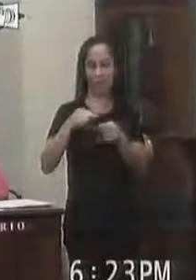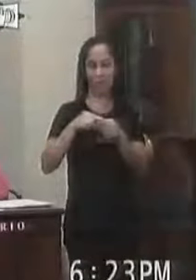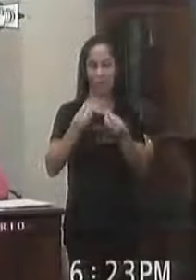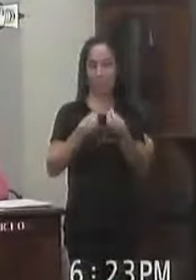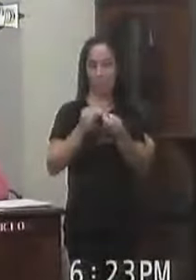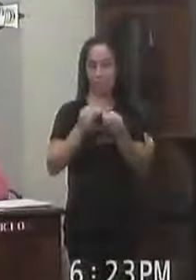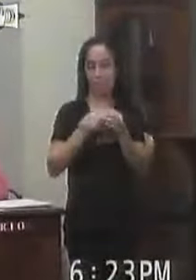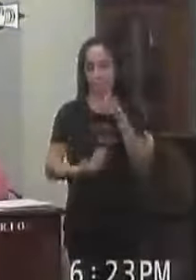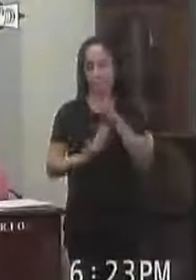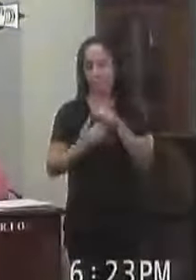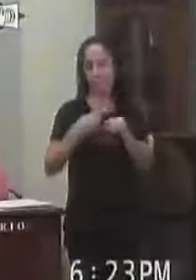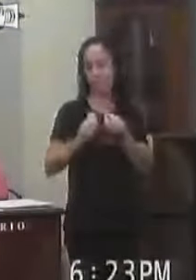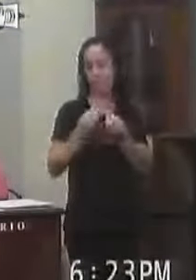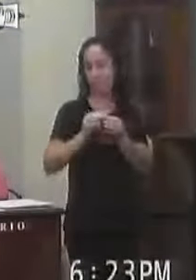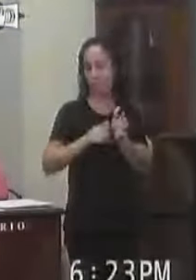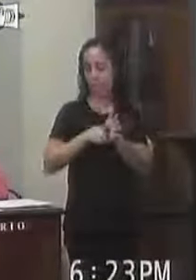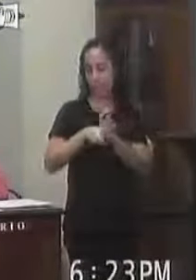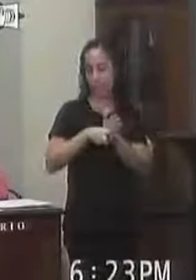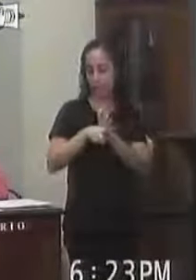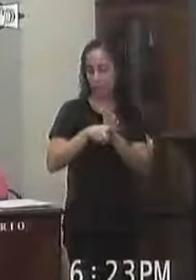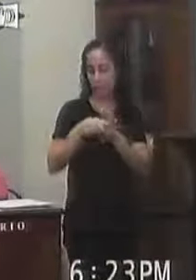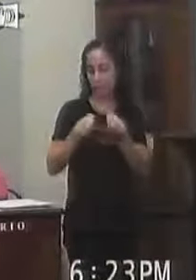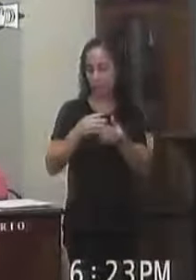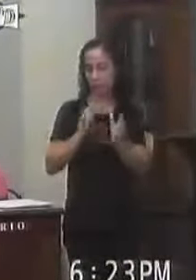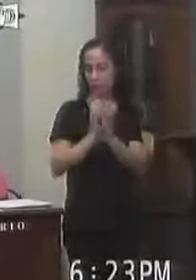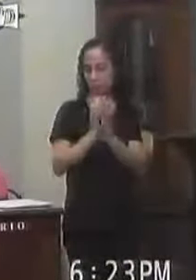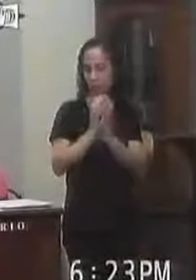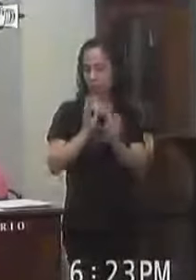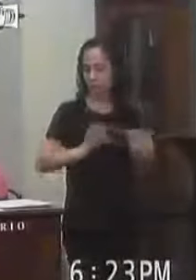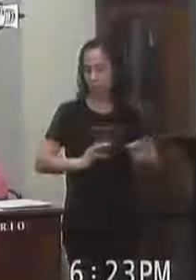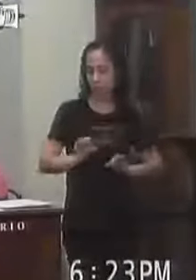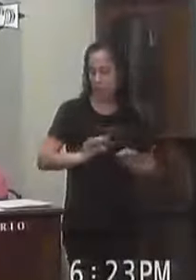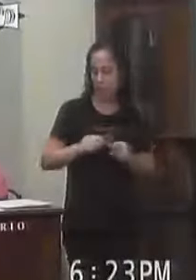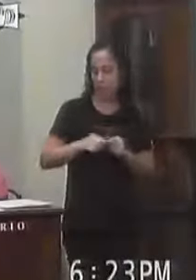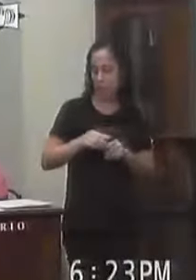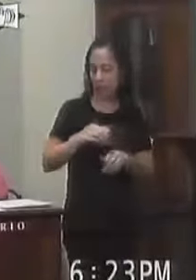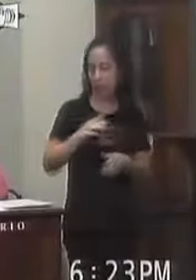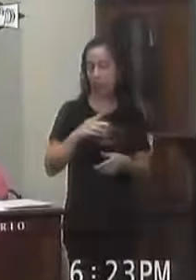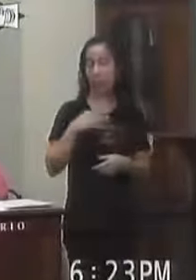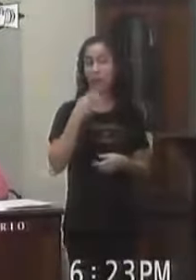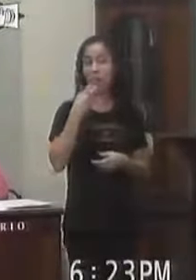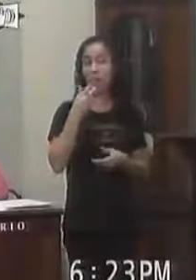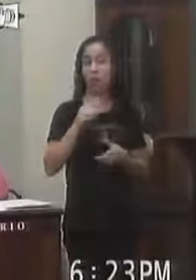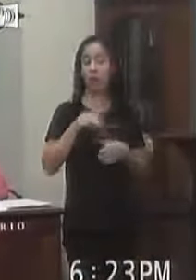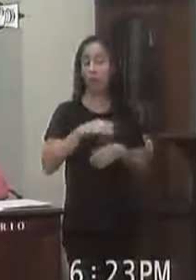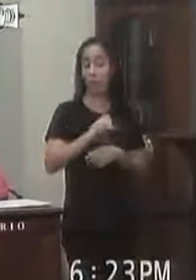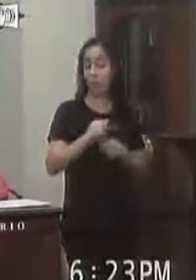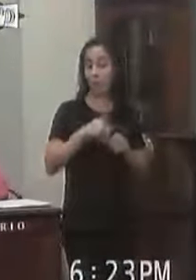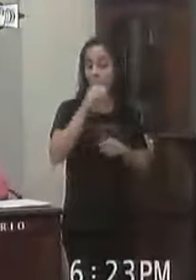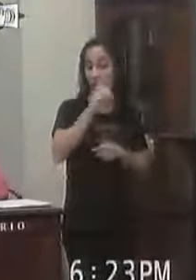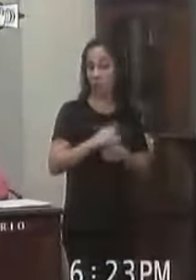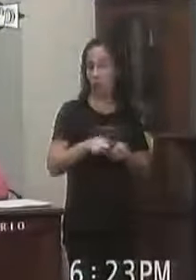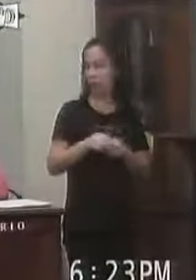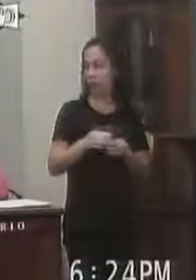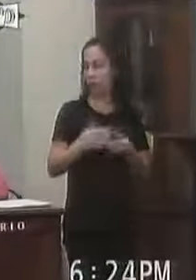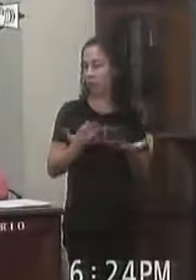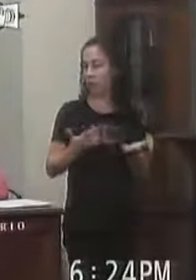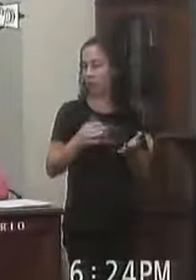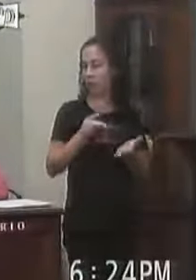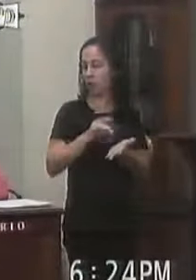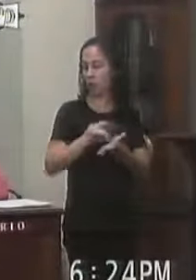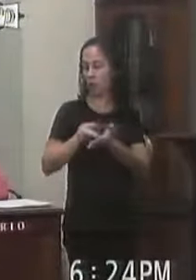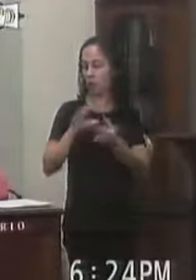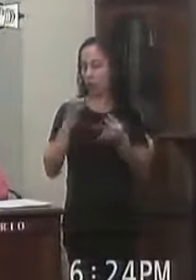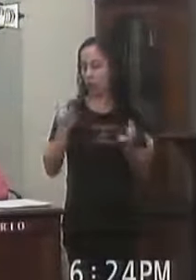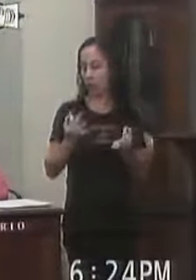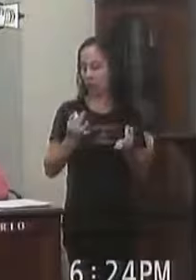Por fim Analisando o projeto De alução Enviada a esta comissão A presente proposição Legislativa E caminhada Pela mesa Diretoras da casa Formalmente Materialmente Constitucional Legal